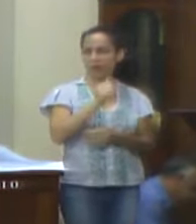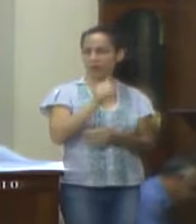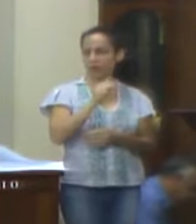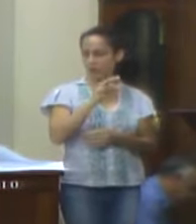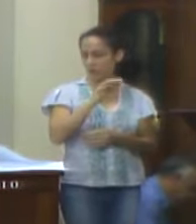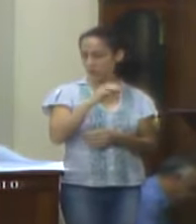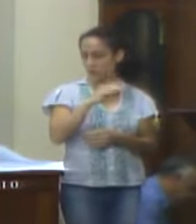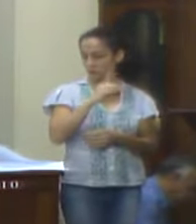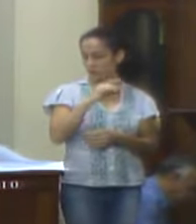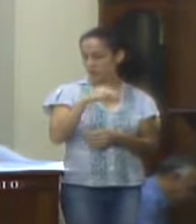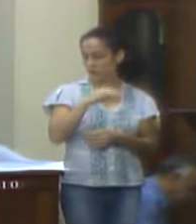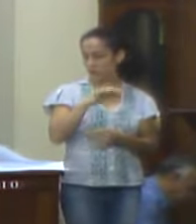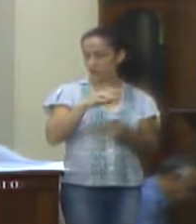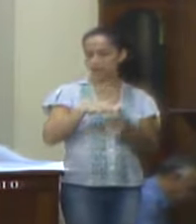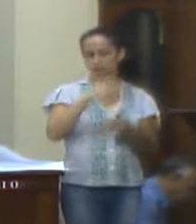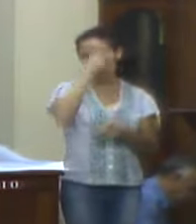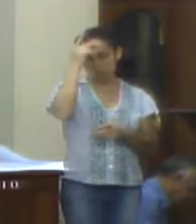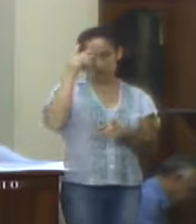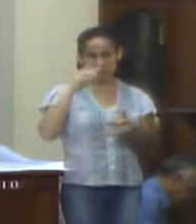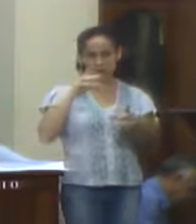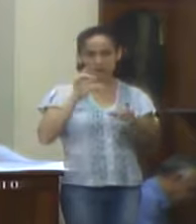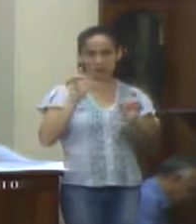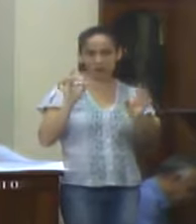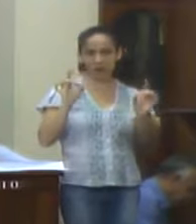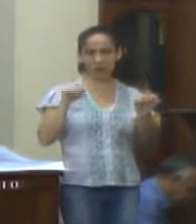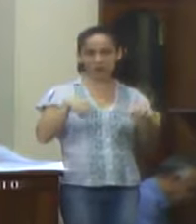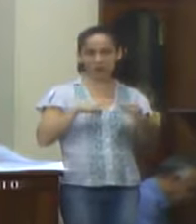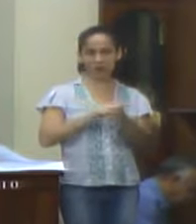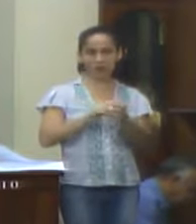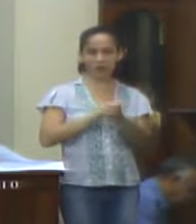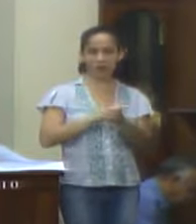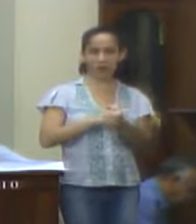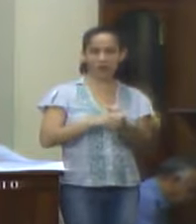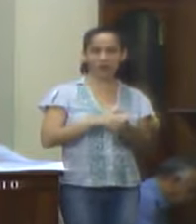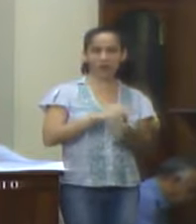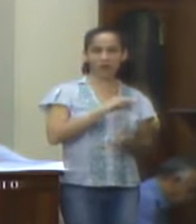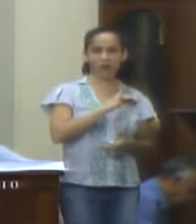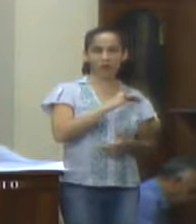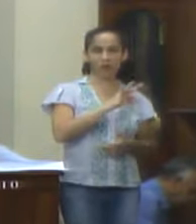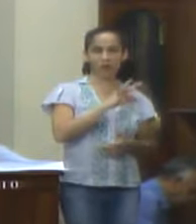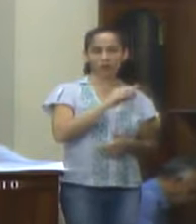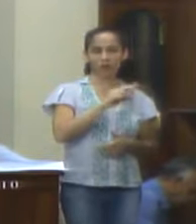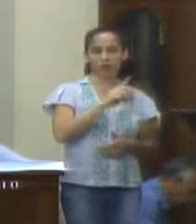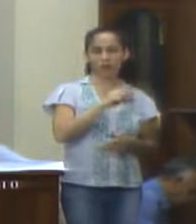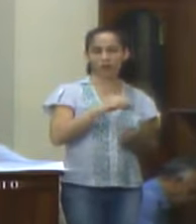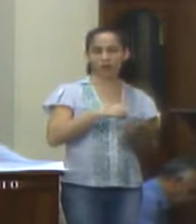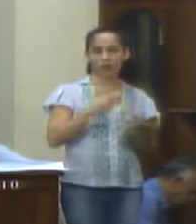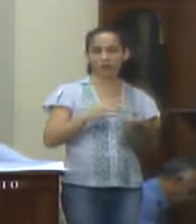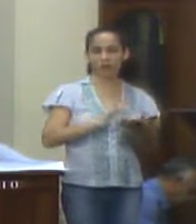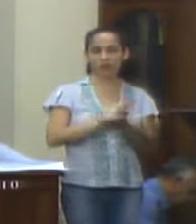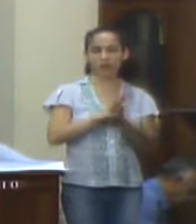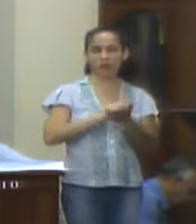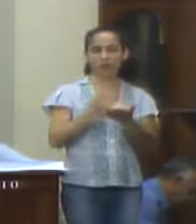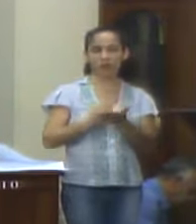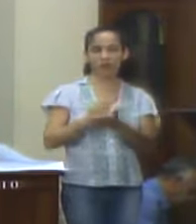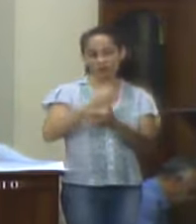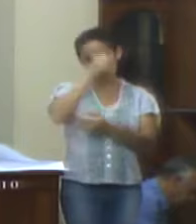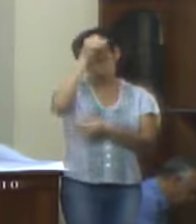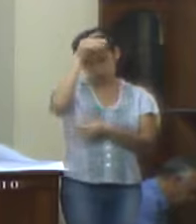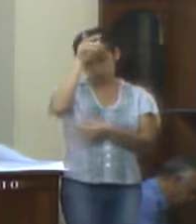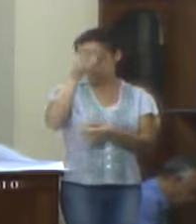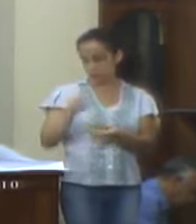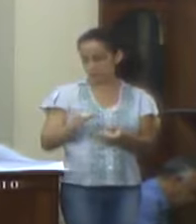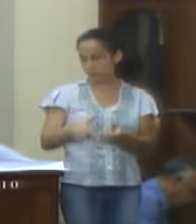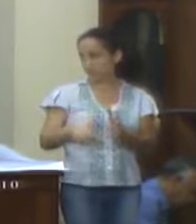crianças portadores de necessidades especiais na cidade de Valença, a título de subvenção, sem prejuízo de outras verbas já existentes.